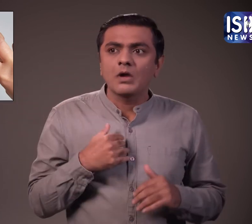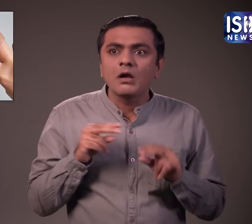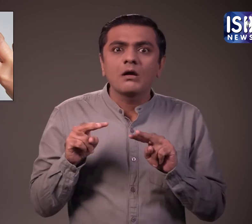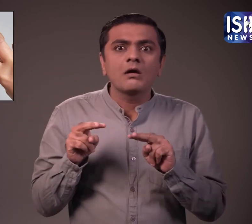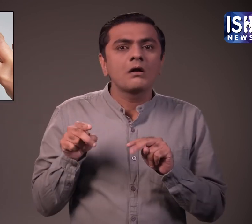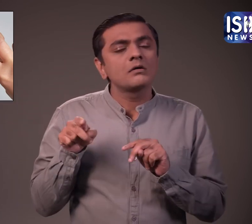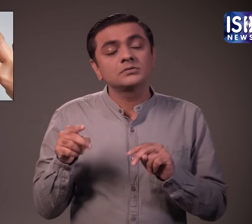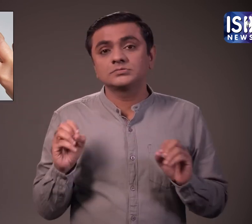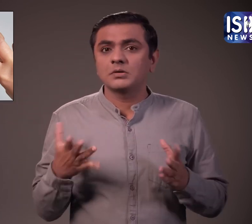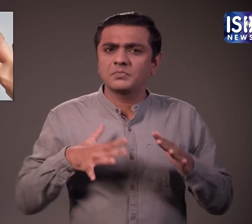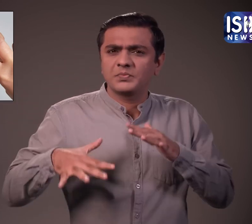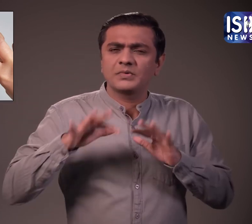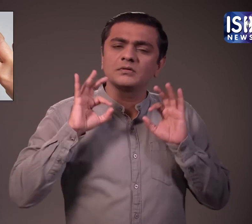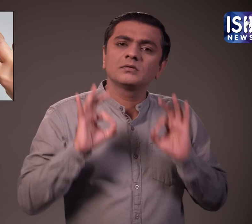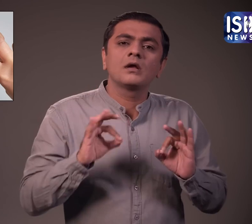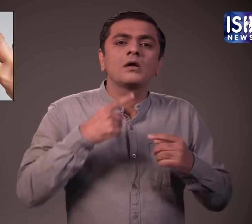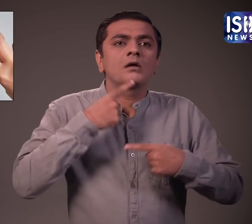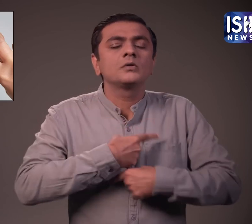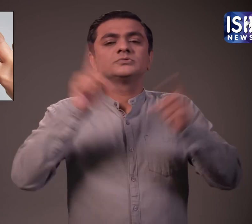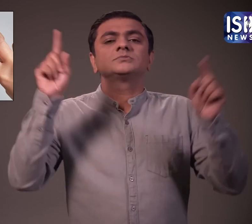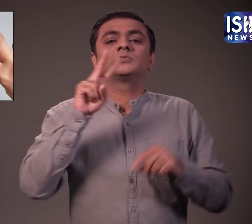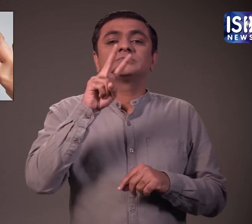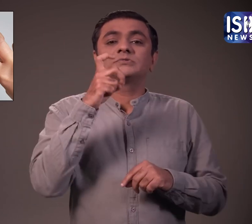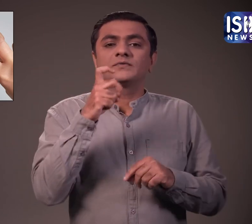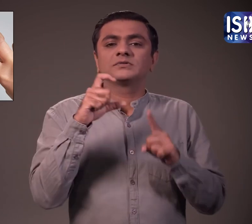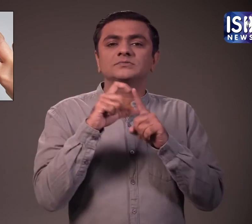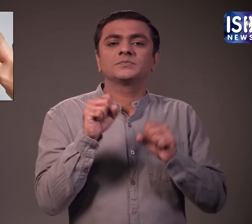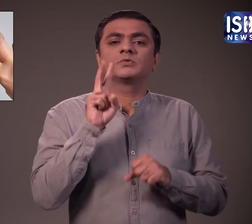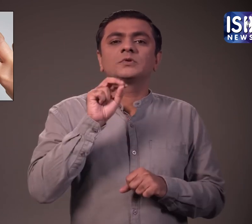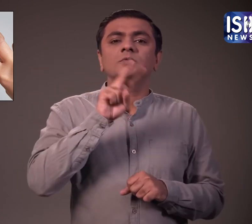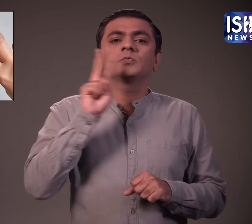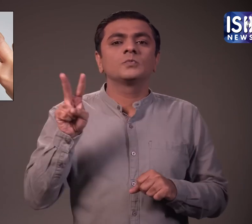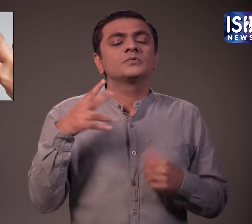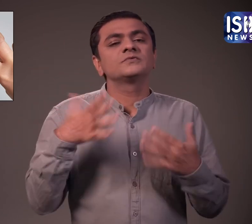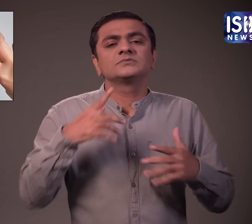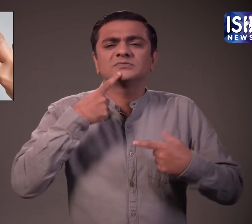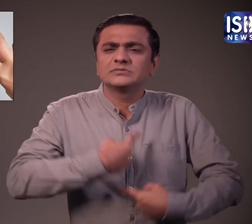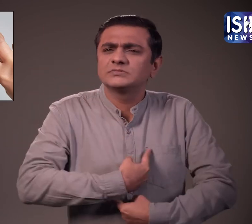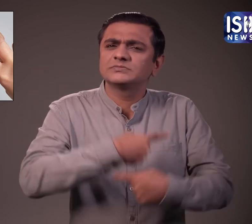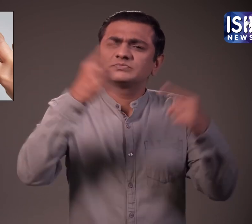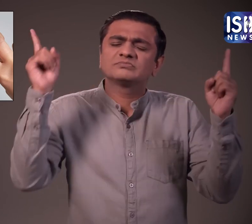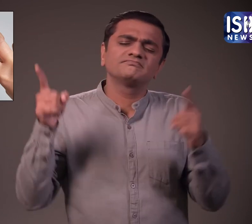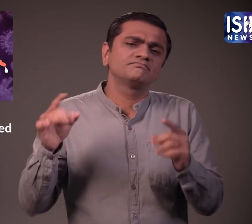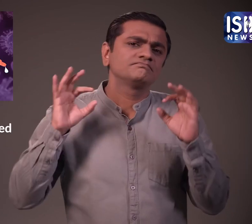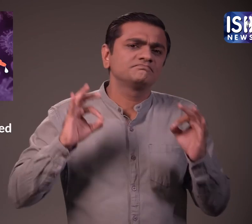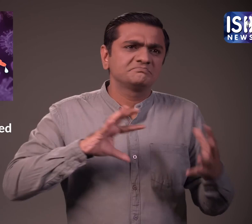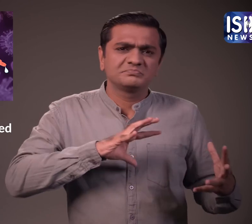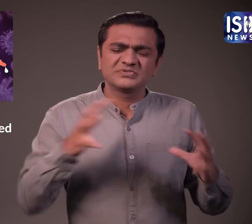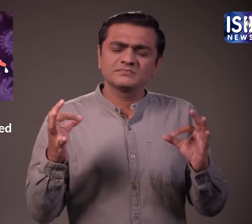वाह! कंपनी ने 27 दिसंबर 2022 को गोशना की किटीका वितरन के लिए तयार है